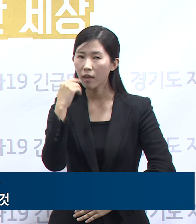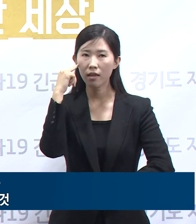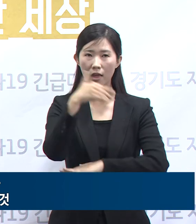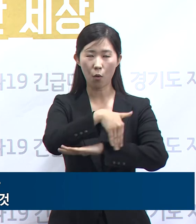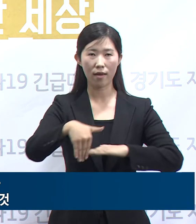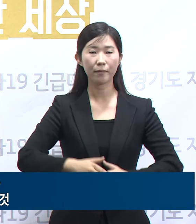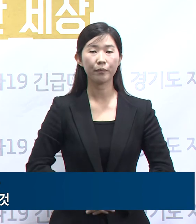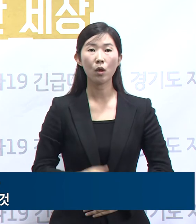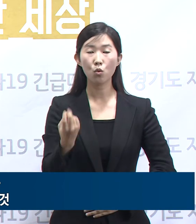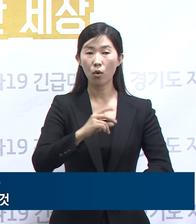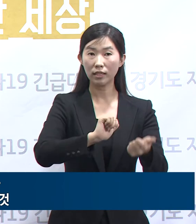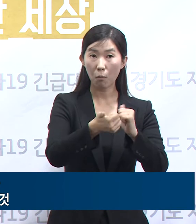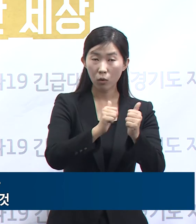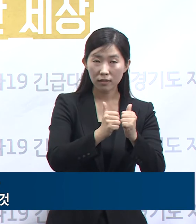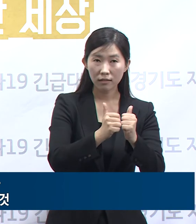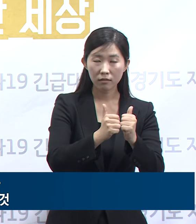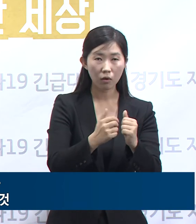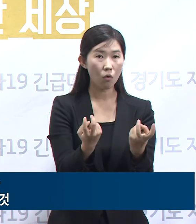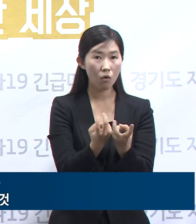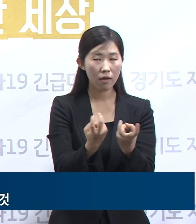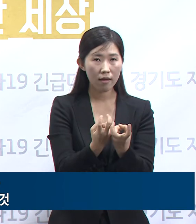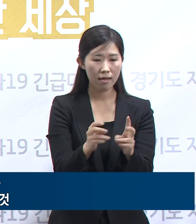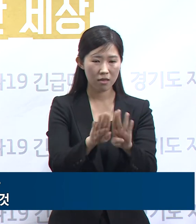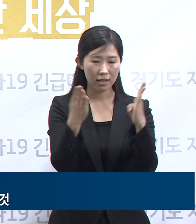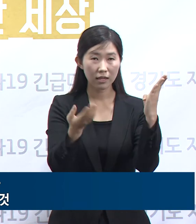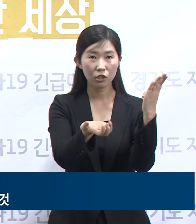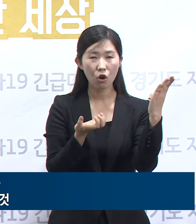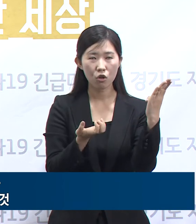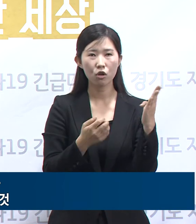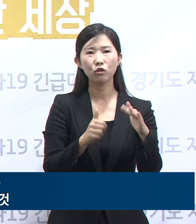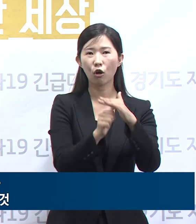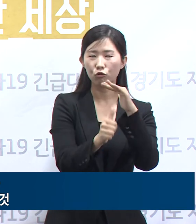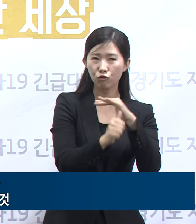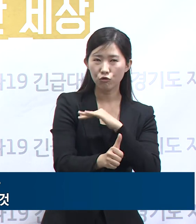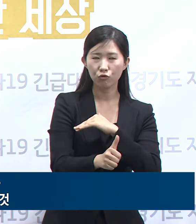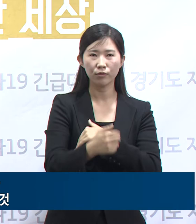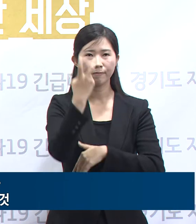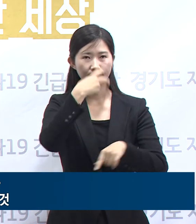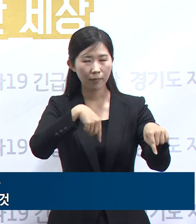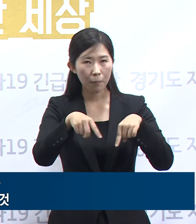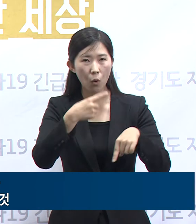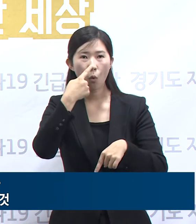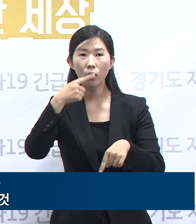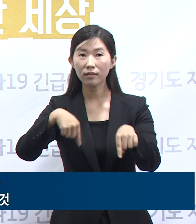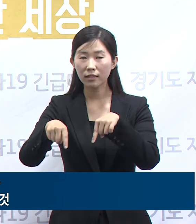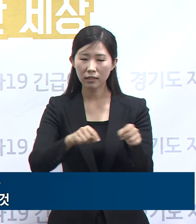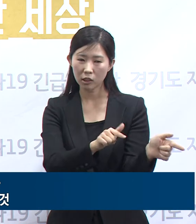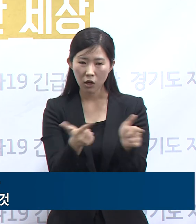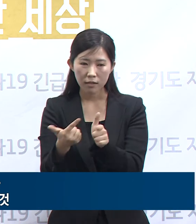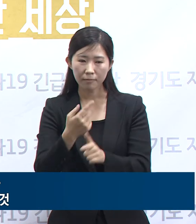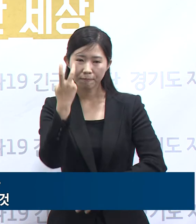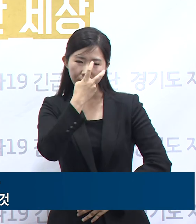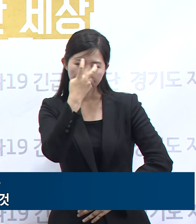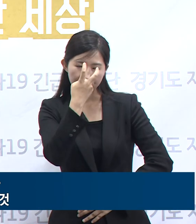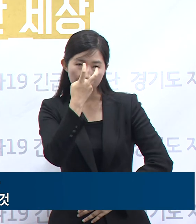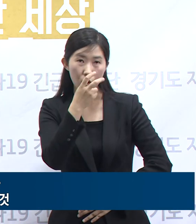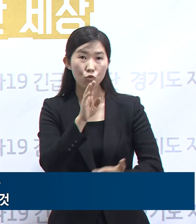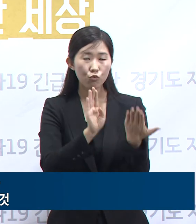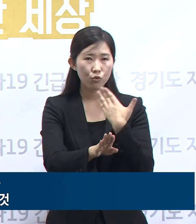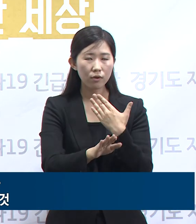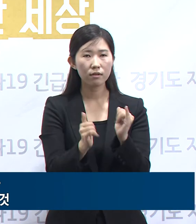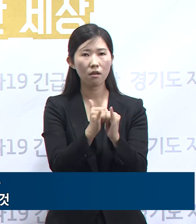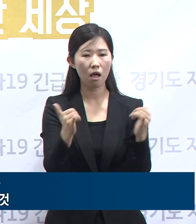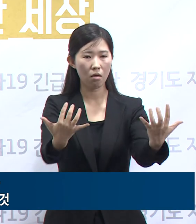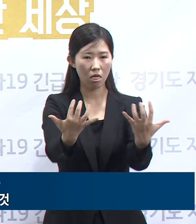대회의 경우 개최 전에 선수, 감독, 코치, 진행요원 등을 대상으로 검사를 실시한 후 무관중 시합